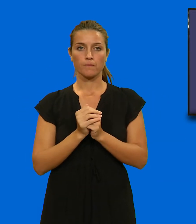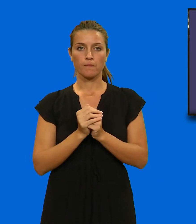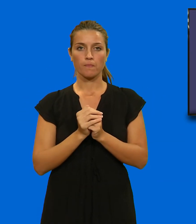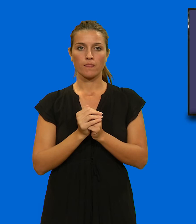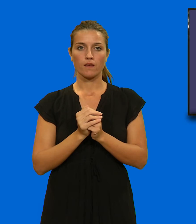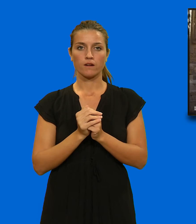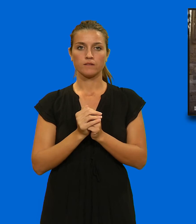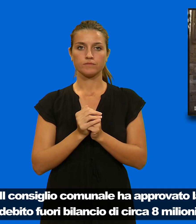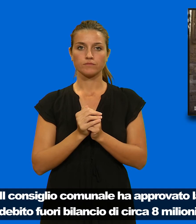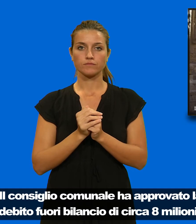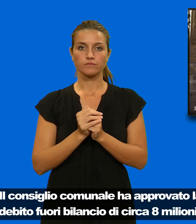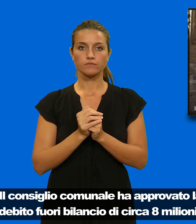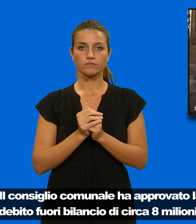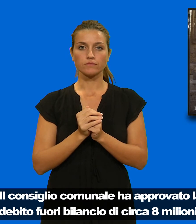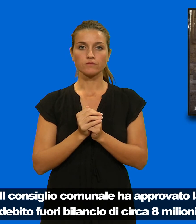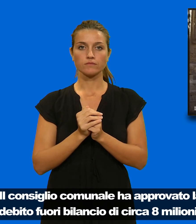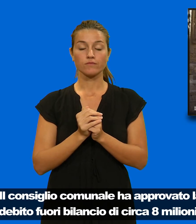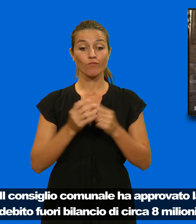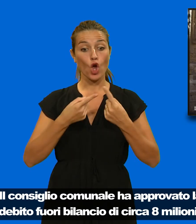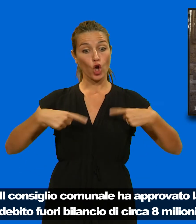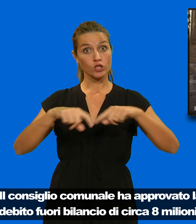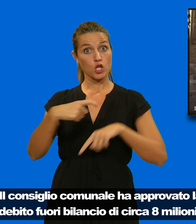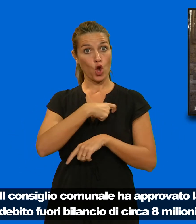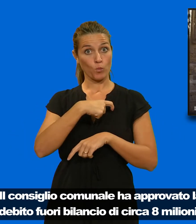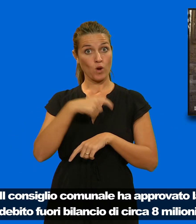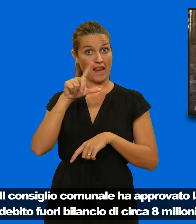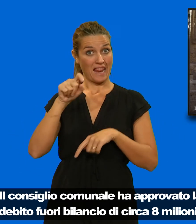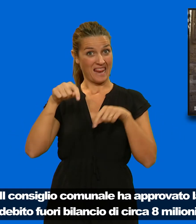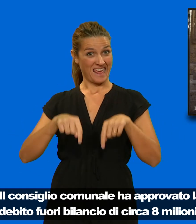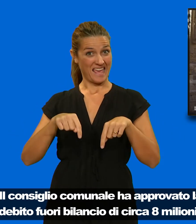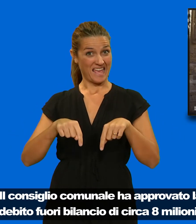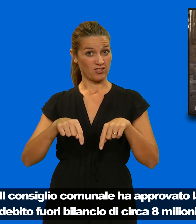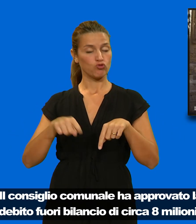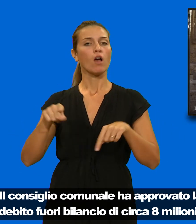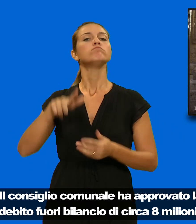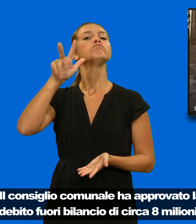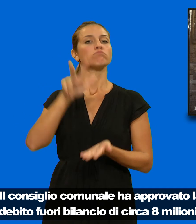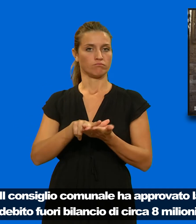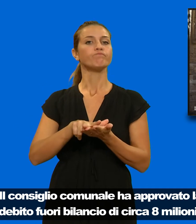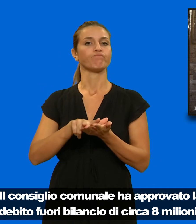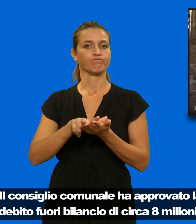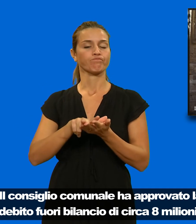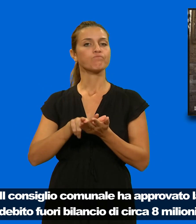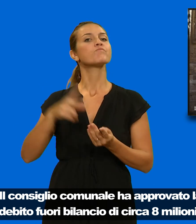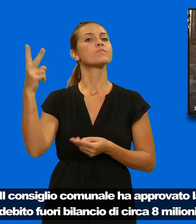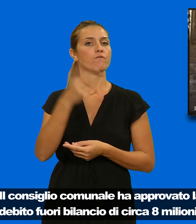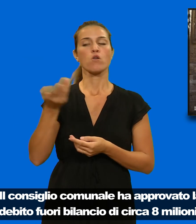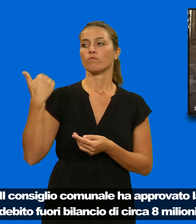Il Consiglio Comunale ha approvato la delibera che certifica un debito fuori bilancio